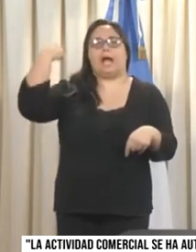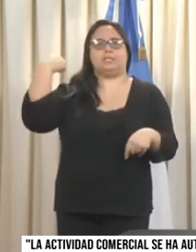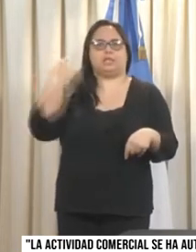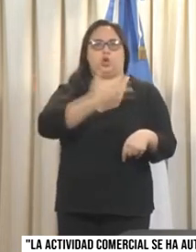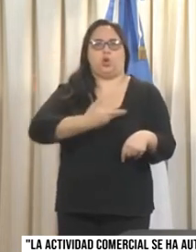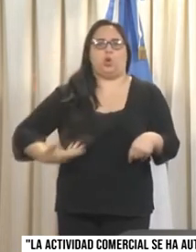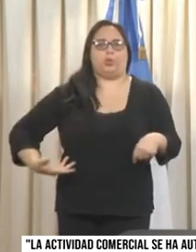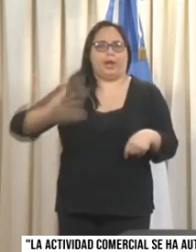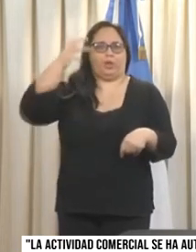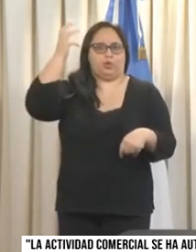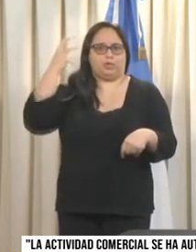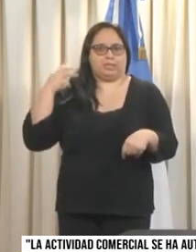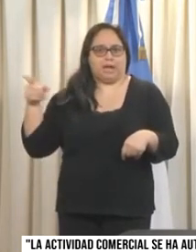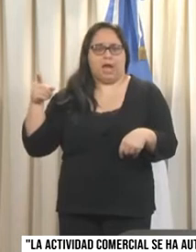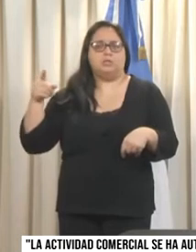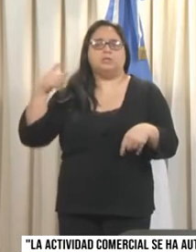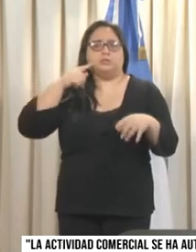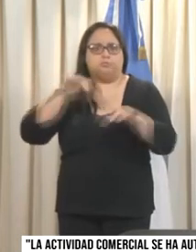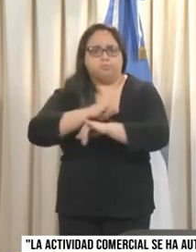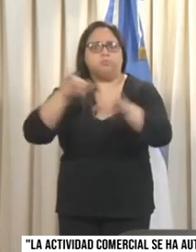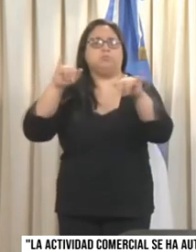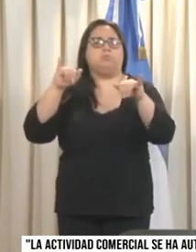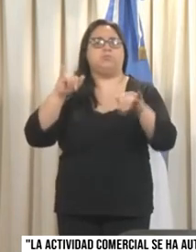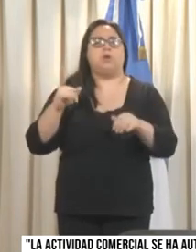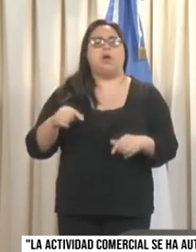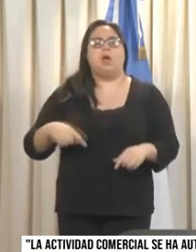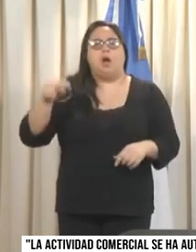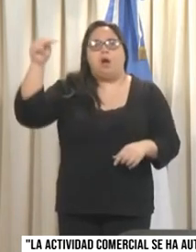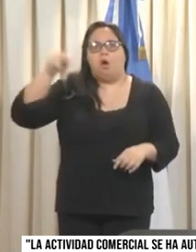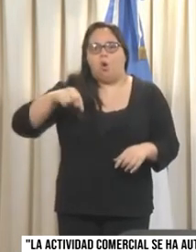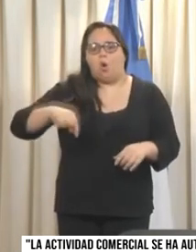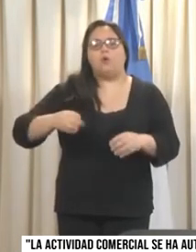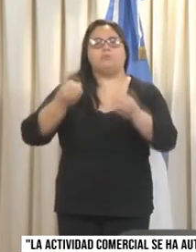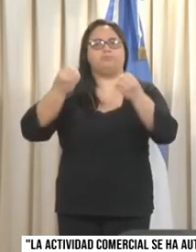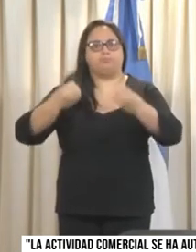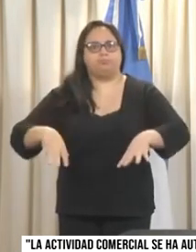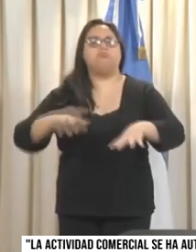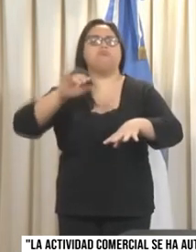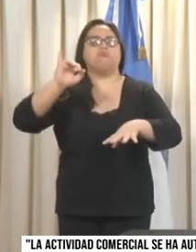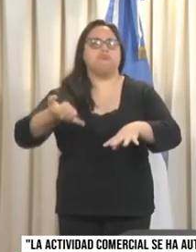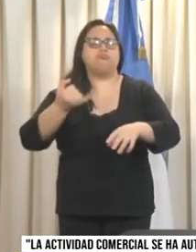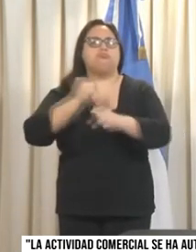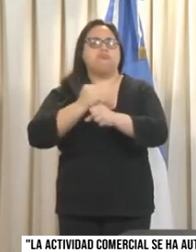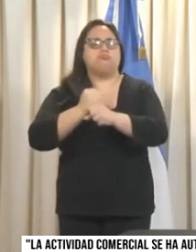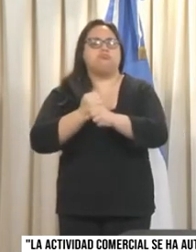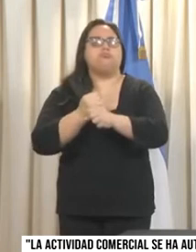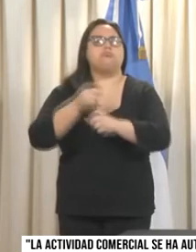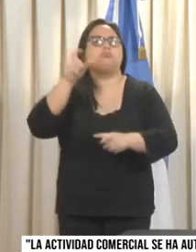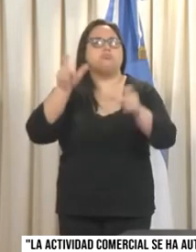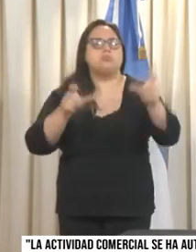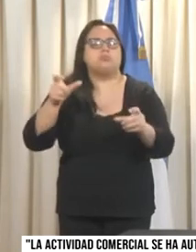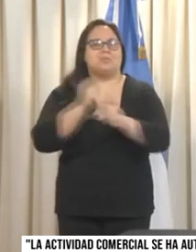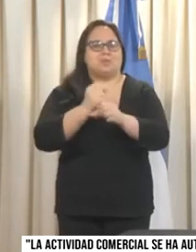el doctor Gustavo Sáenz, que ayer ha anunciado que a partir del día de hoy se habilita la actividad comercial en nuestra